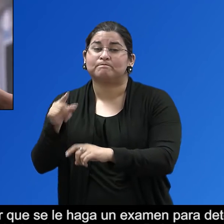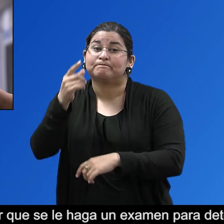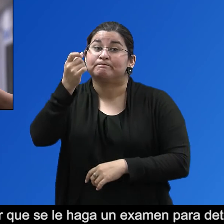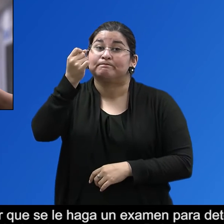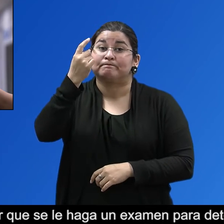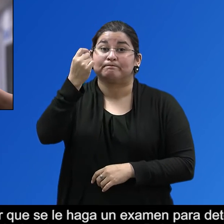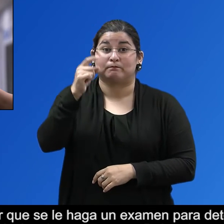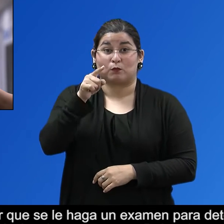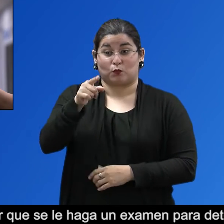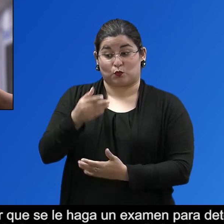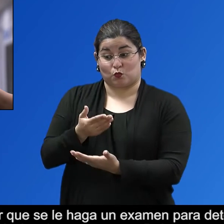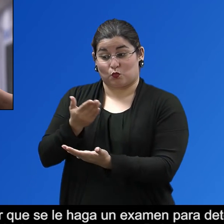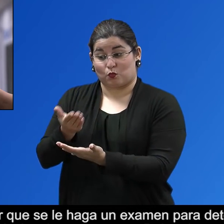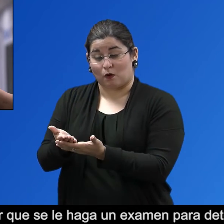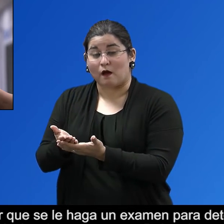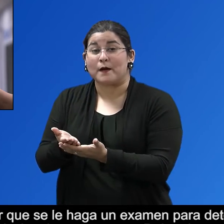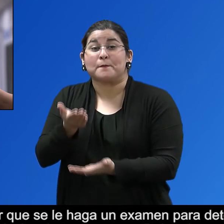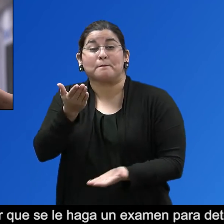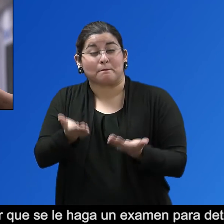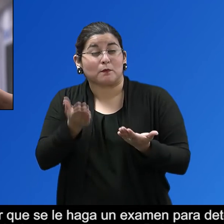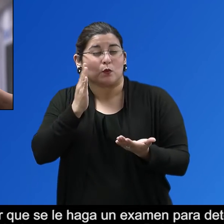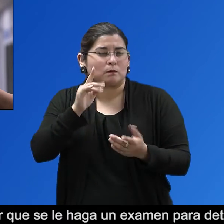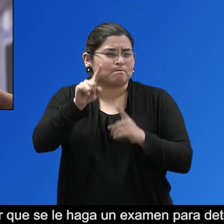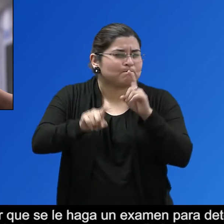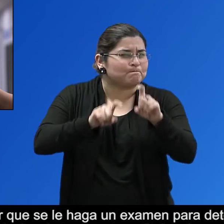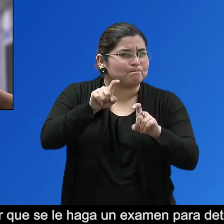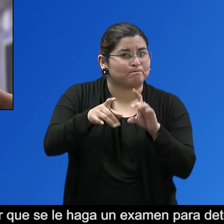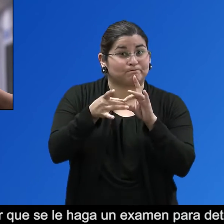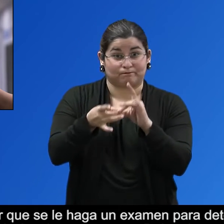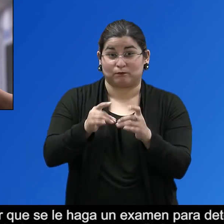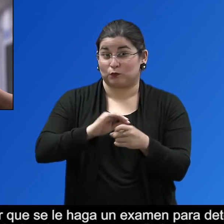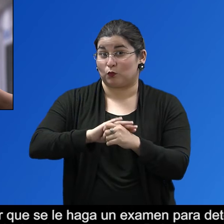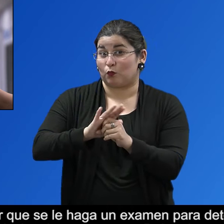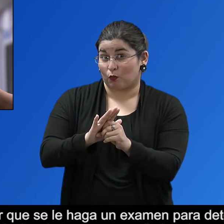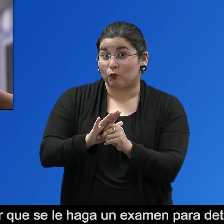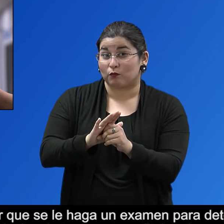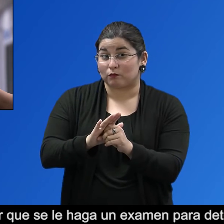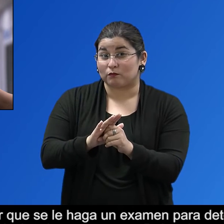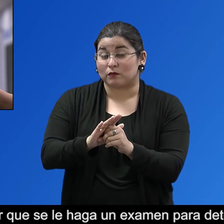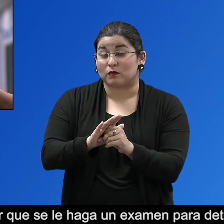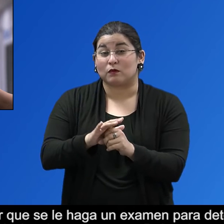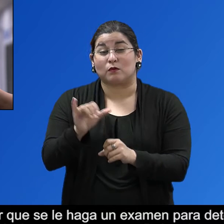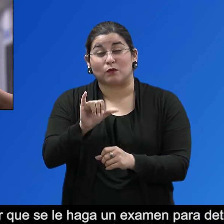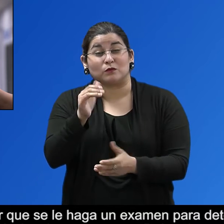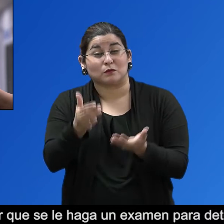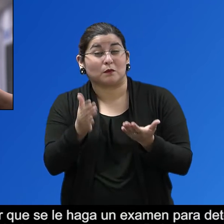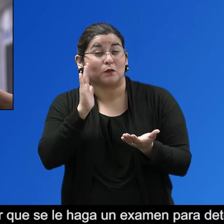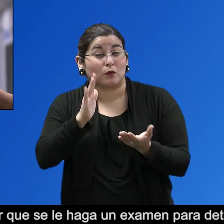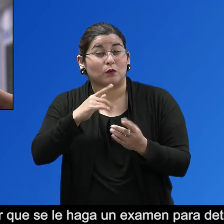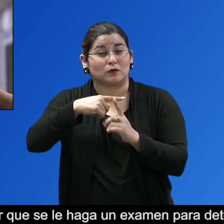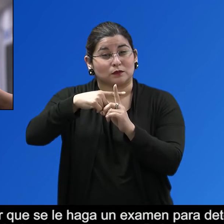esperar que se le haga un examen para detectar COVID-19, incluyendo los niveles de temperatura.